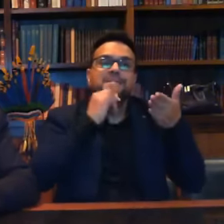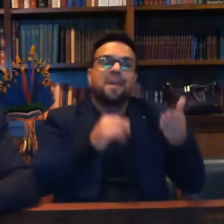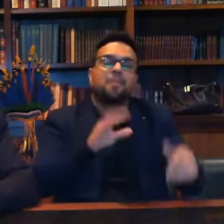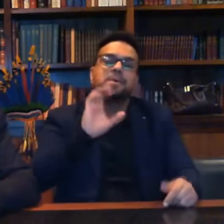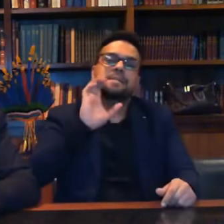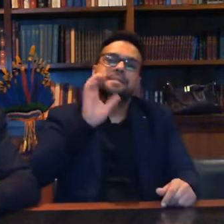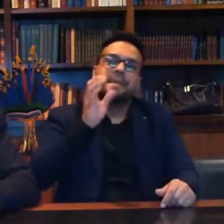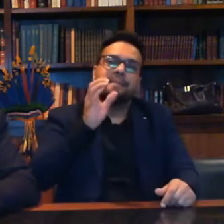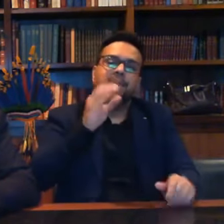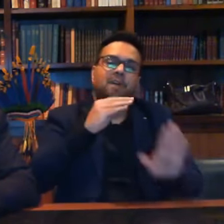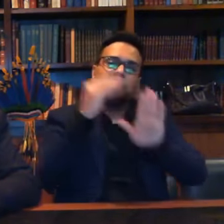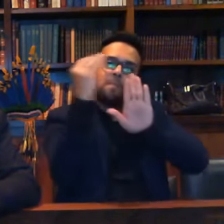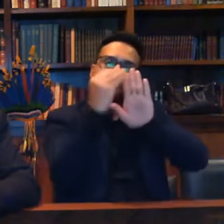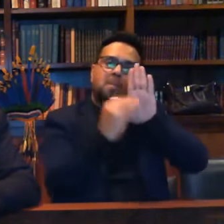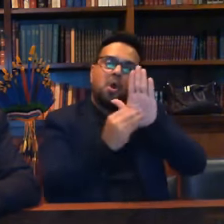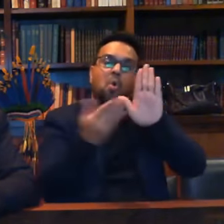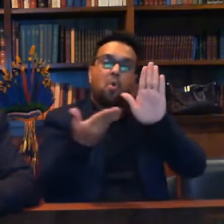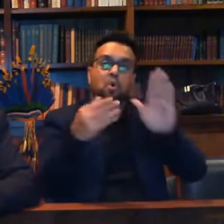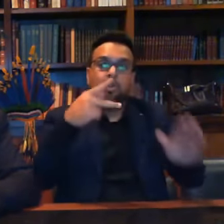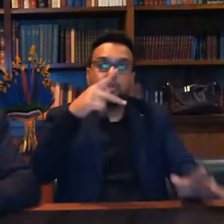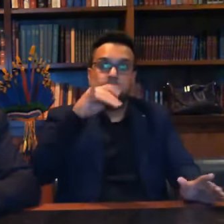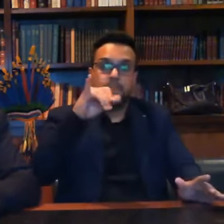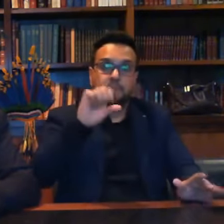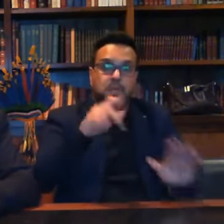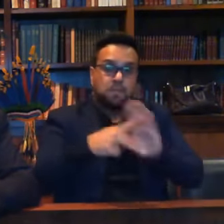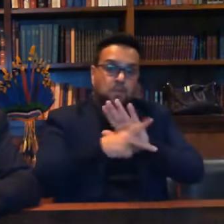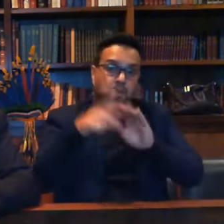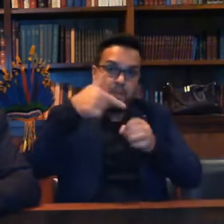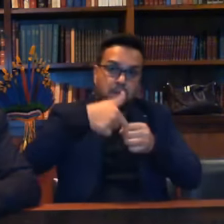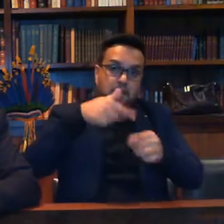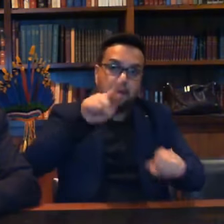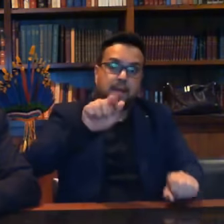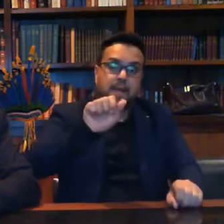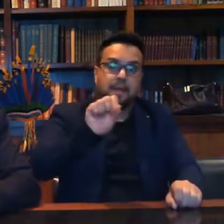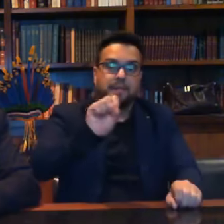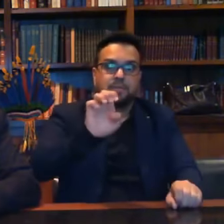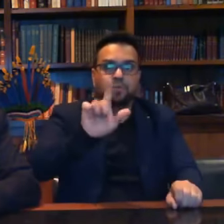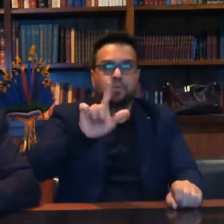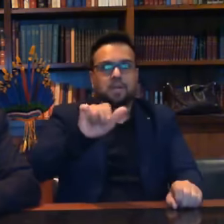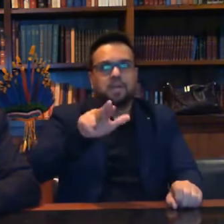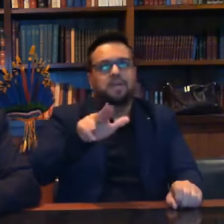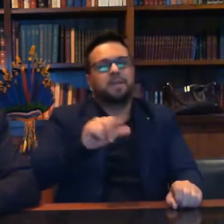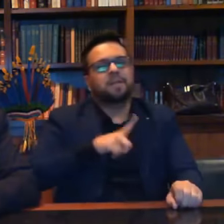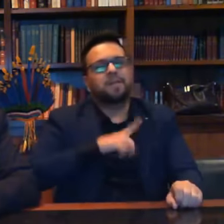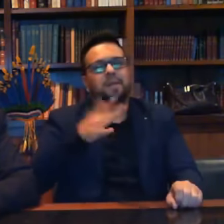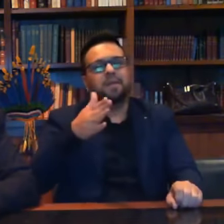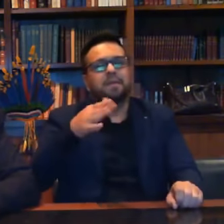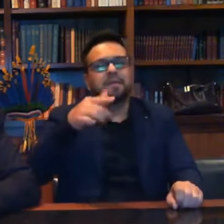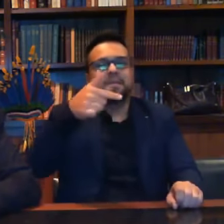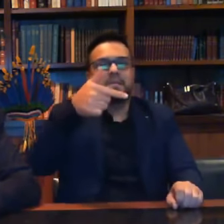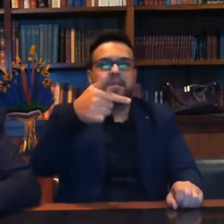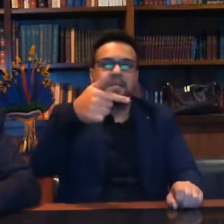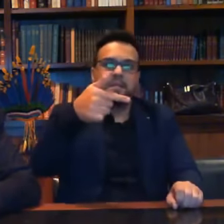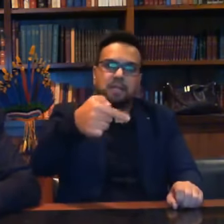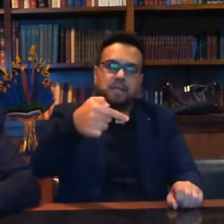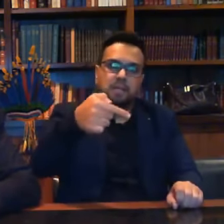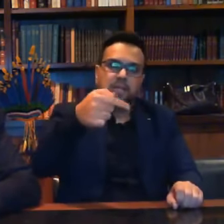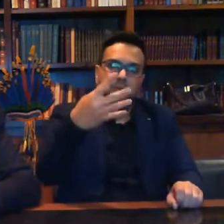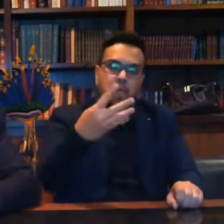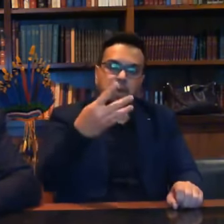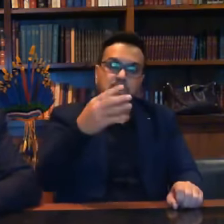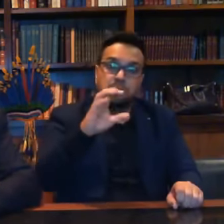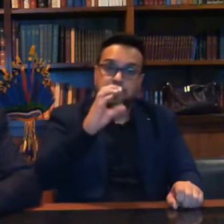Você pega hoje em dia o pisco ou fins da gasolina, o imposto federal está na loja de 74 centavos, se não me engano.